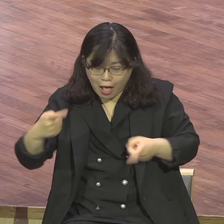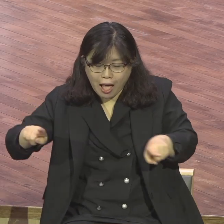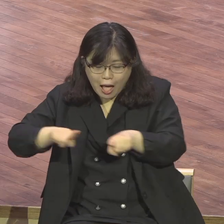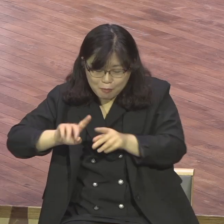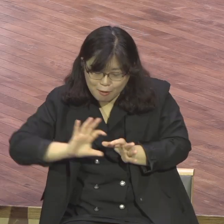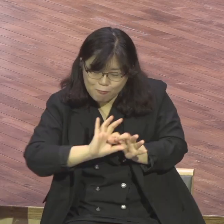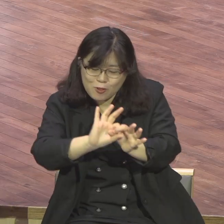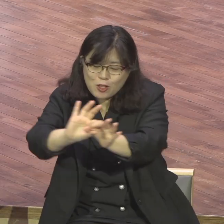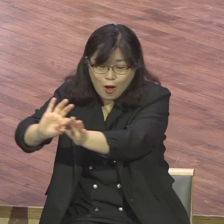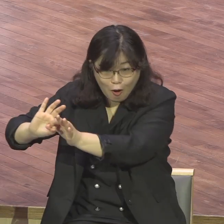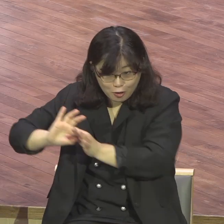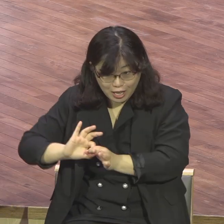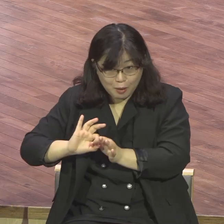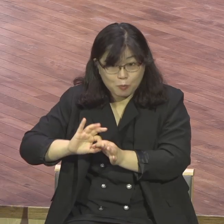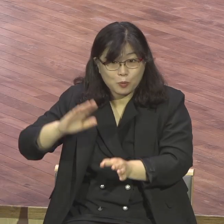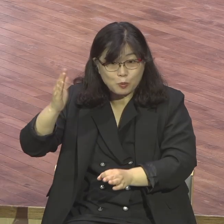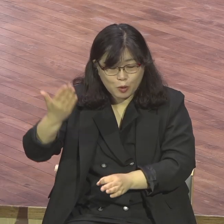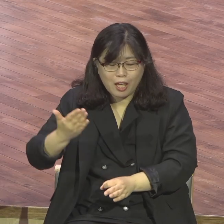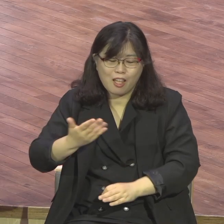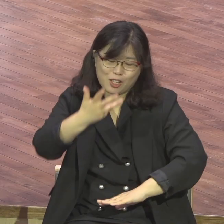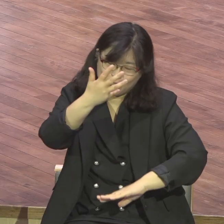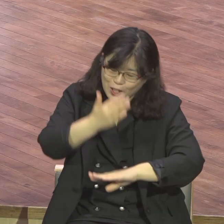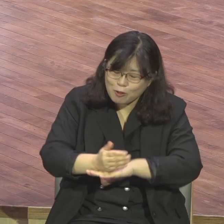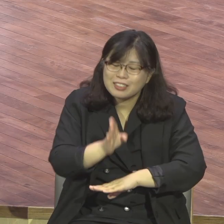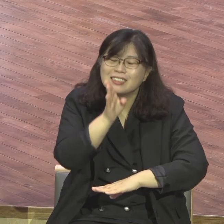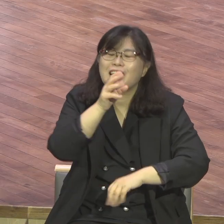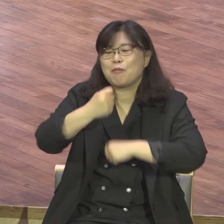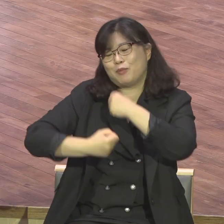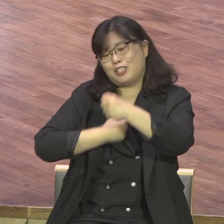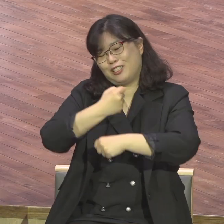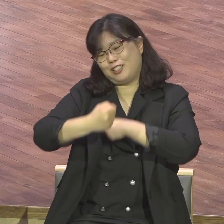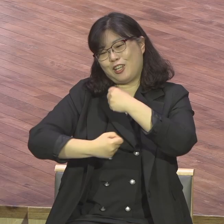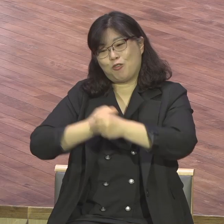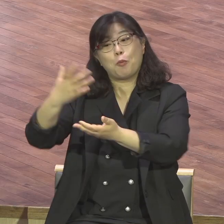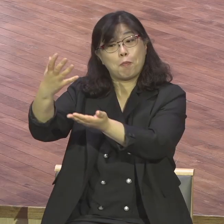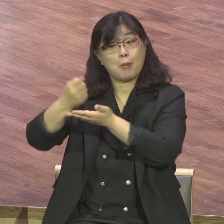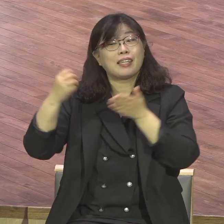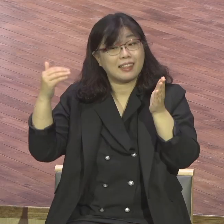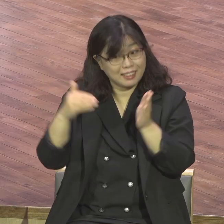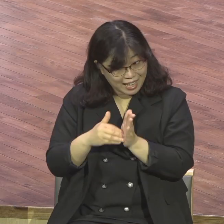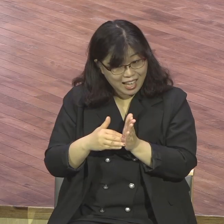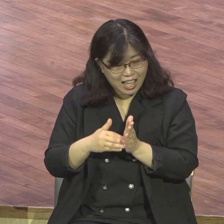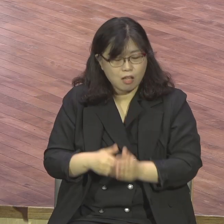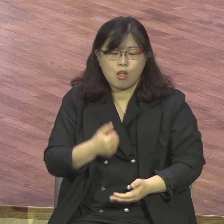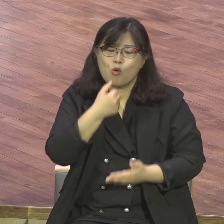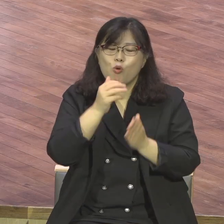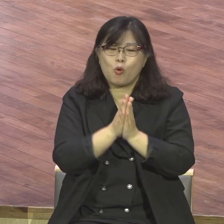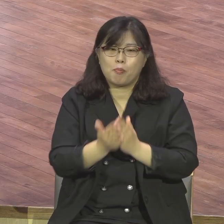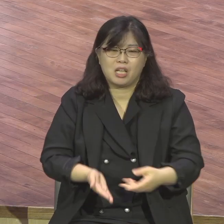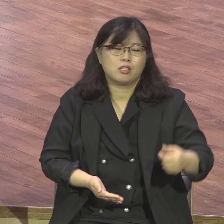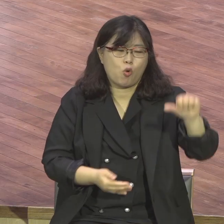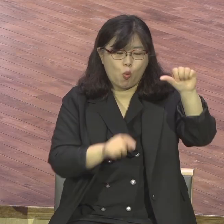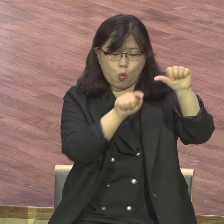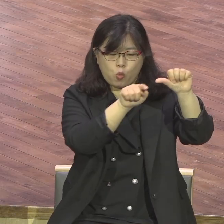자유를 이제는 드디어 얻었다 참 자유, 나 자유, 너 자유, 우리 자유 이거를